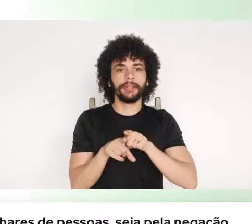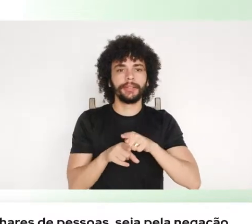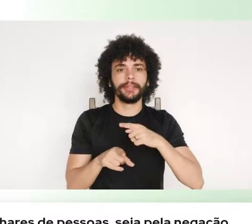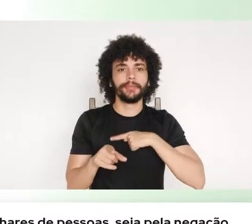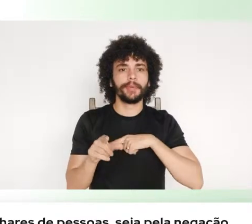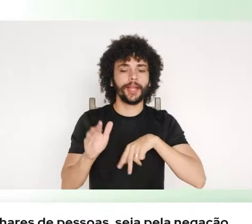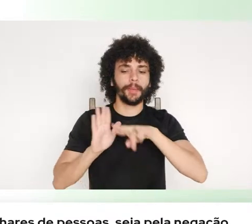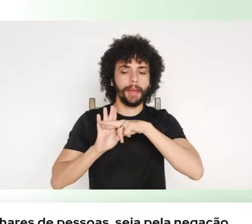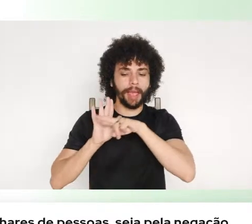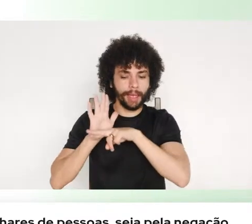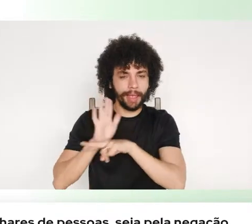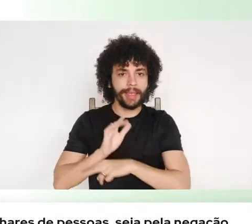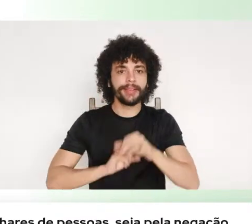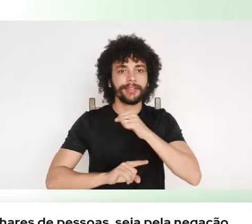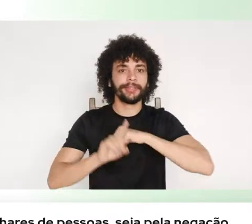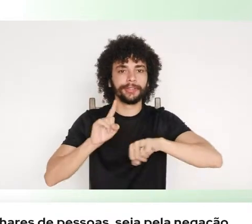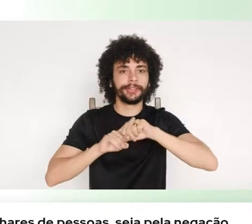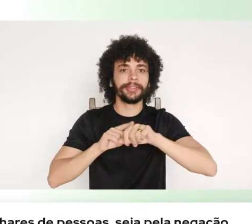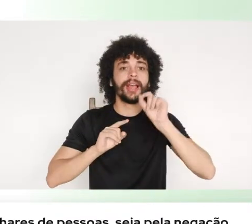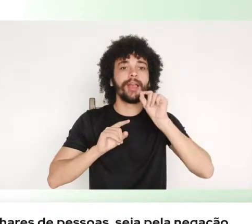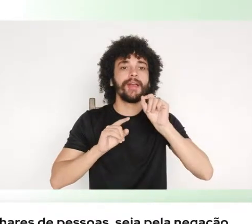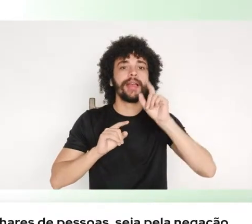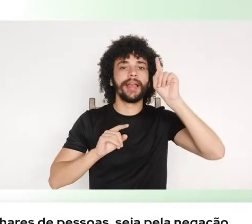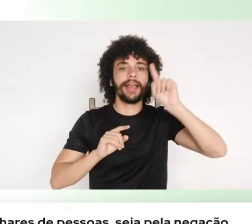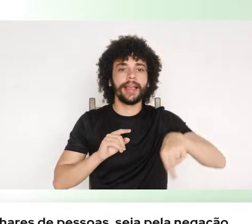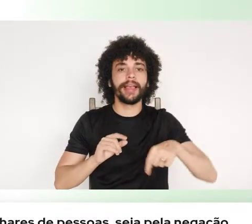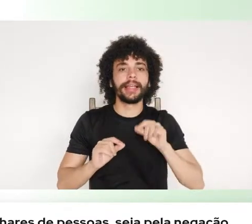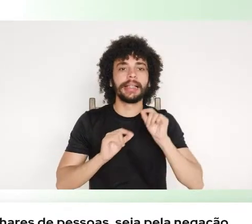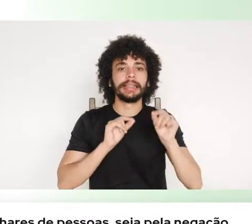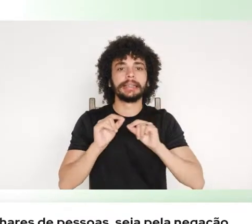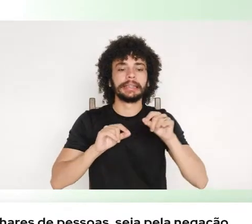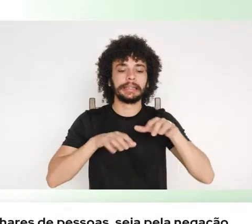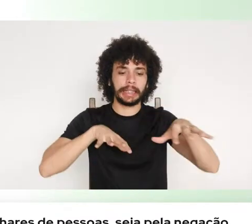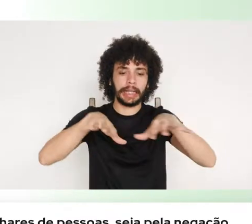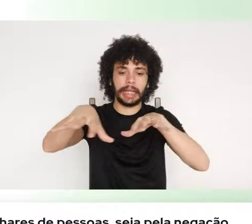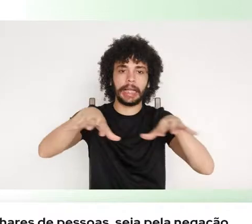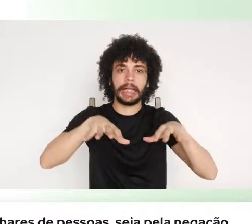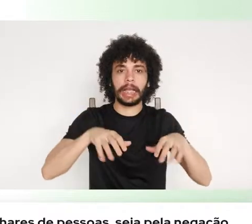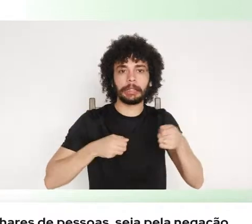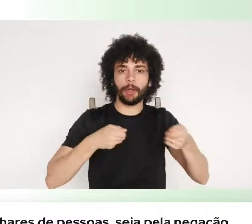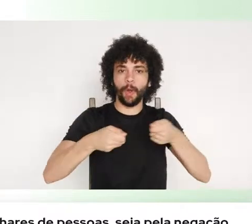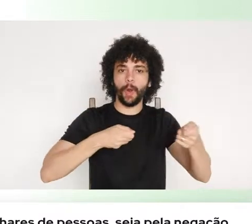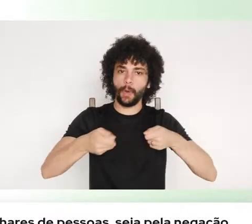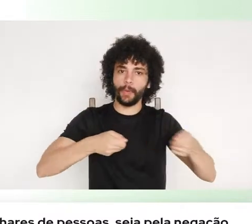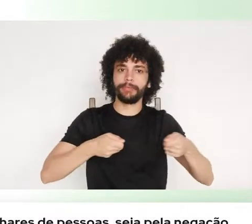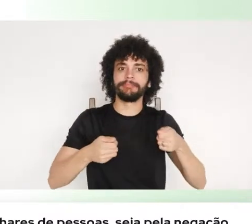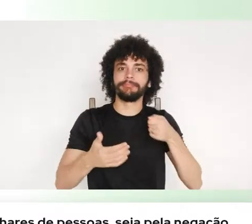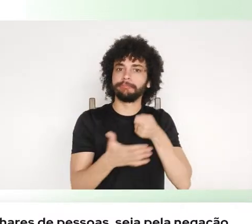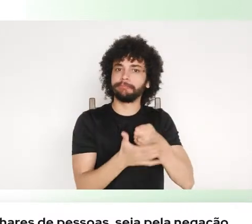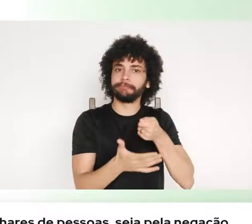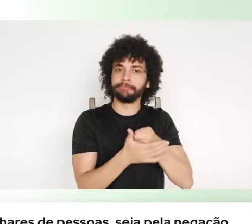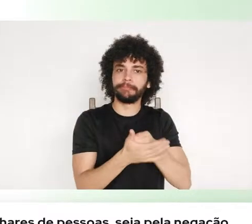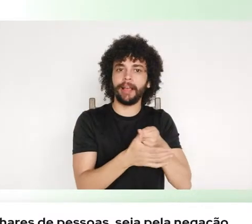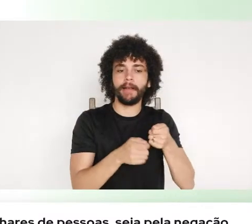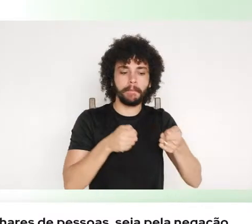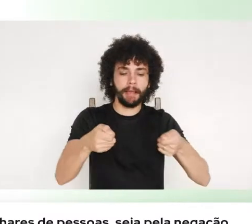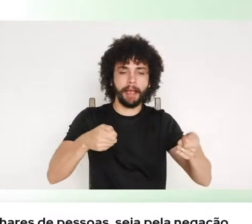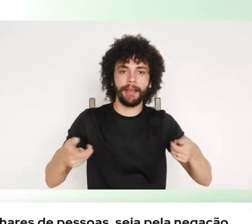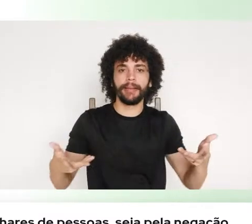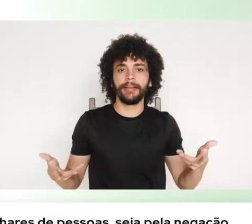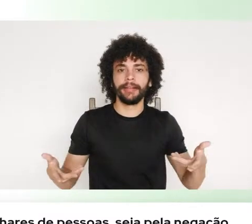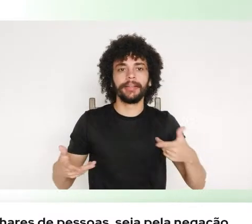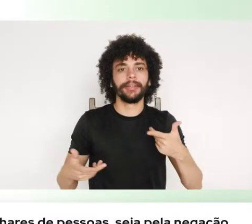servirão para construir redes de controle, redes que